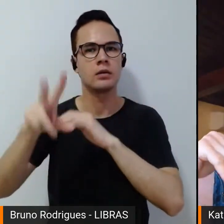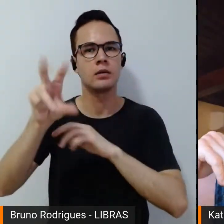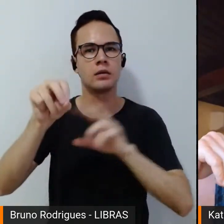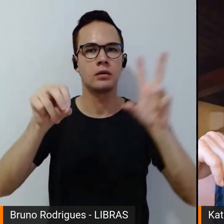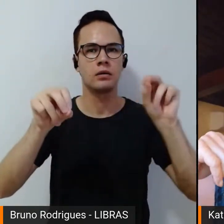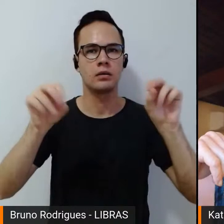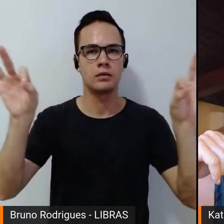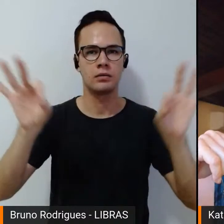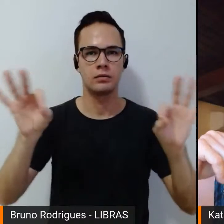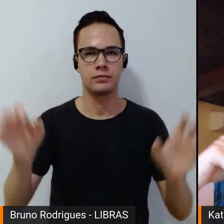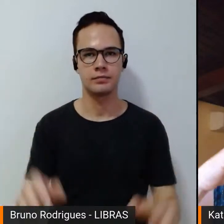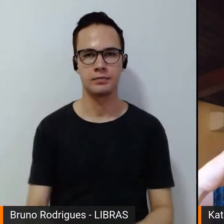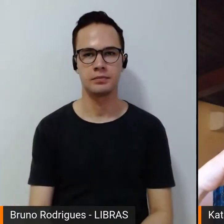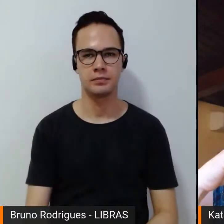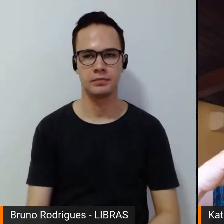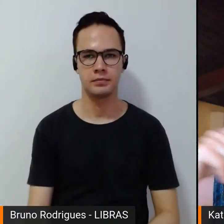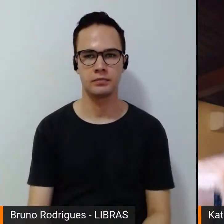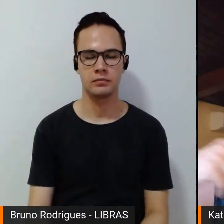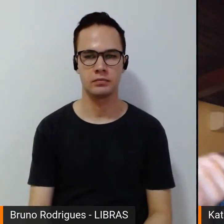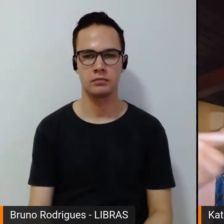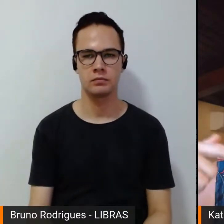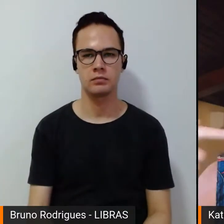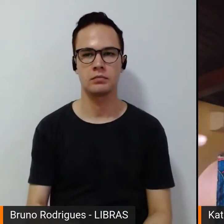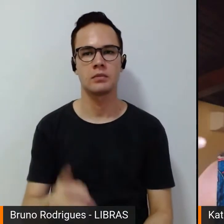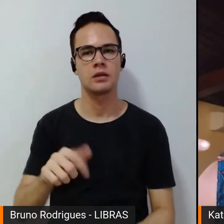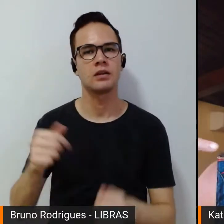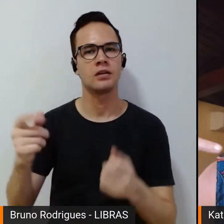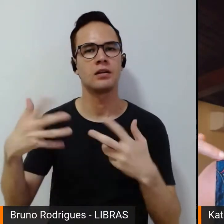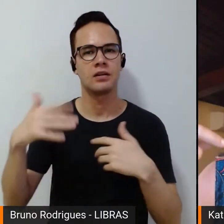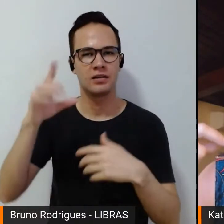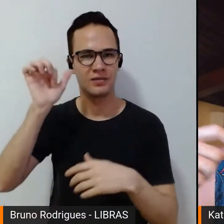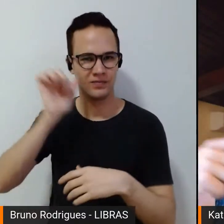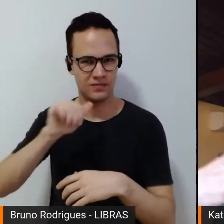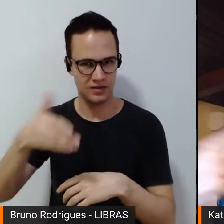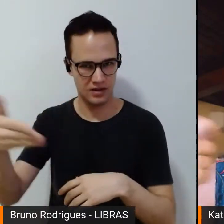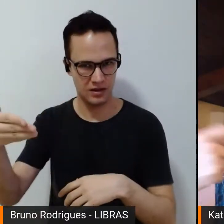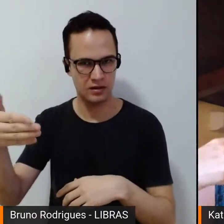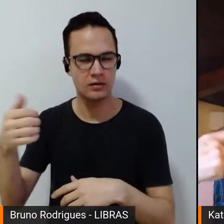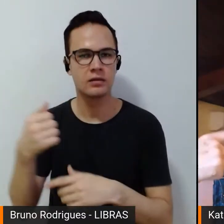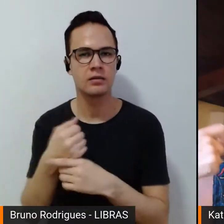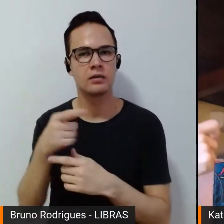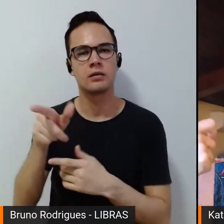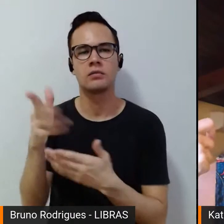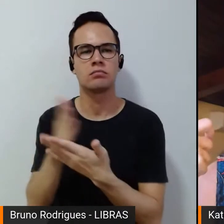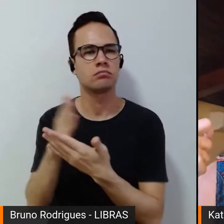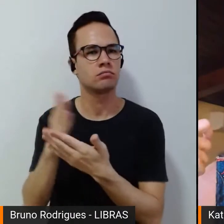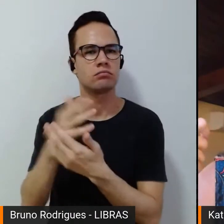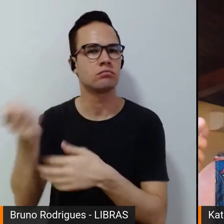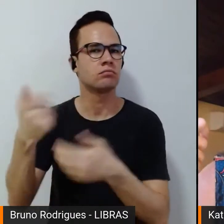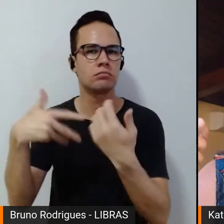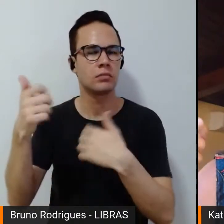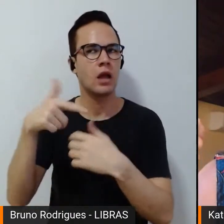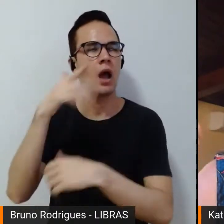50%. E, ao ouvir essas mulheres, muitas coisas começam a fazer sentido, não é?